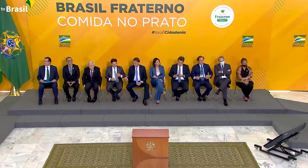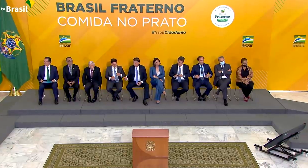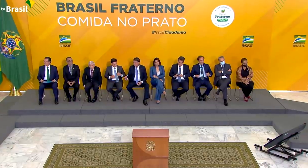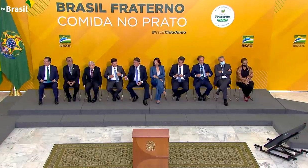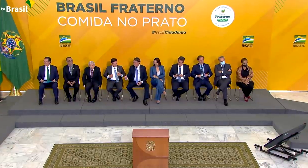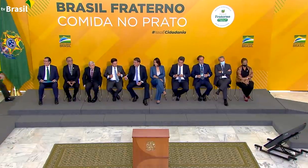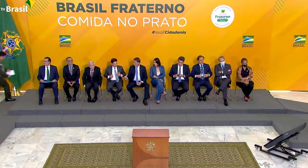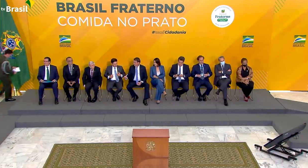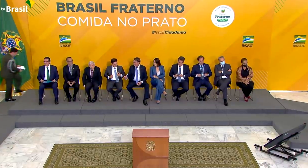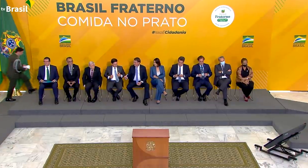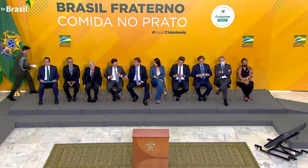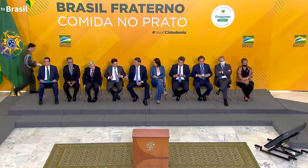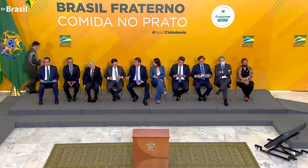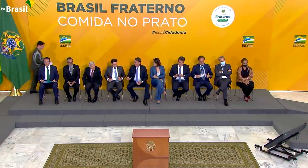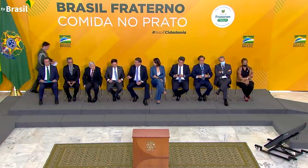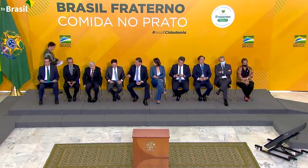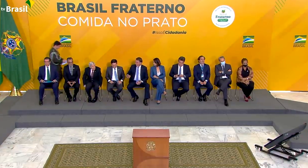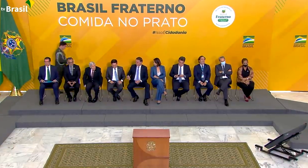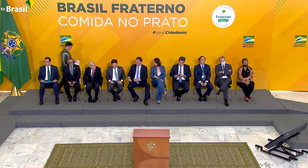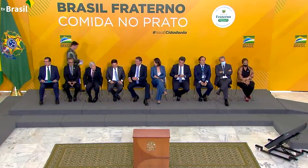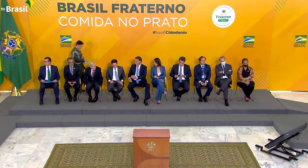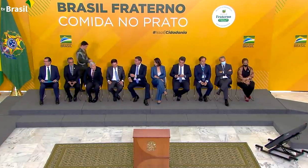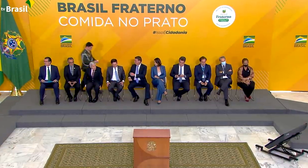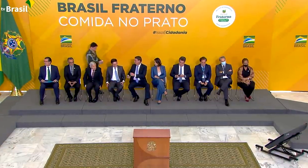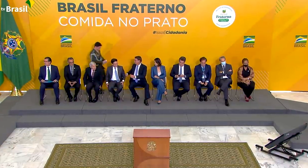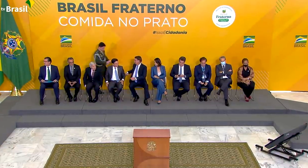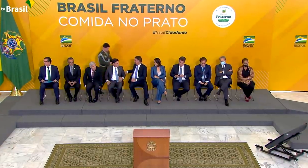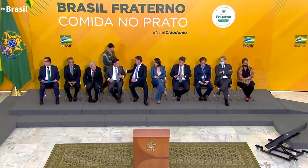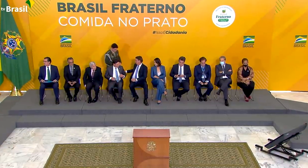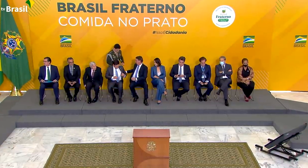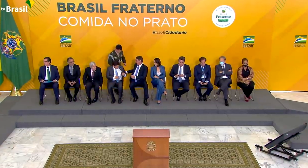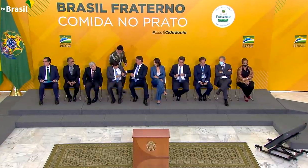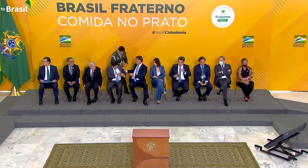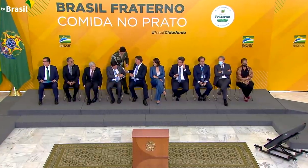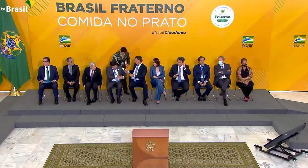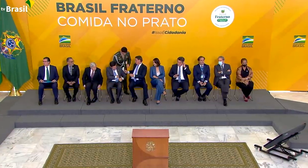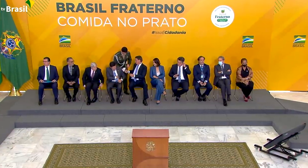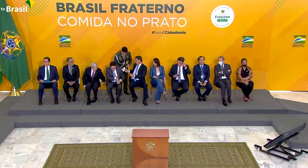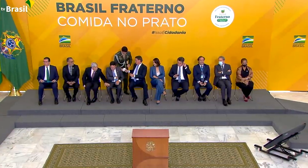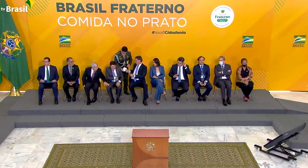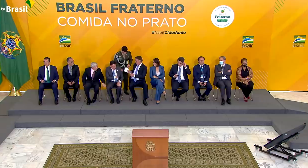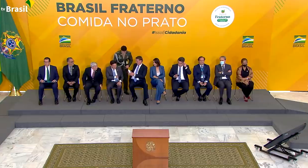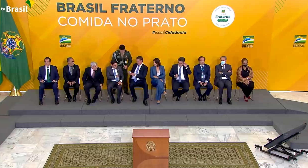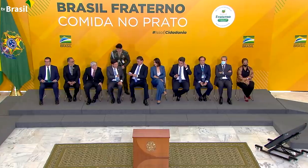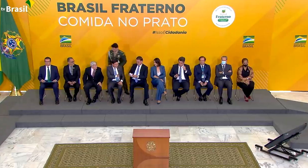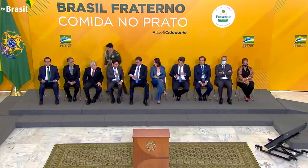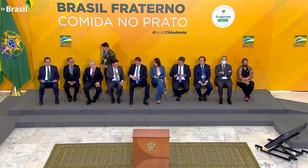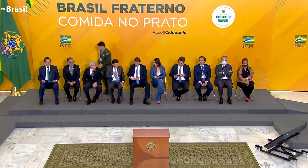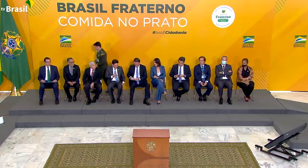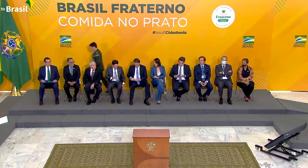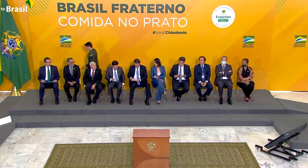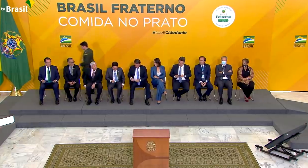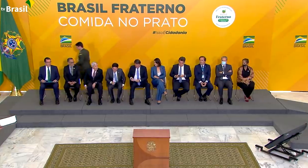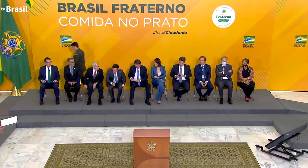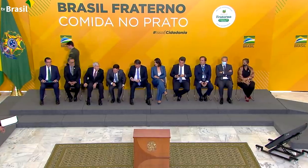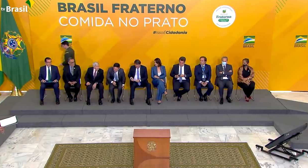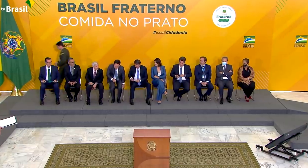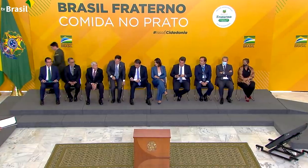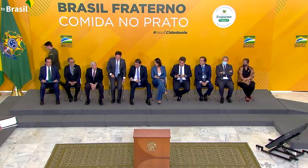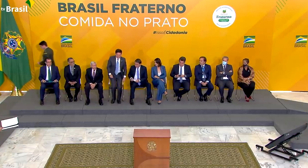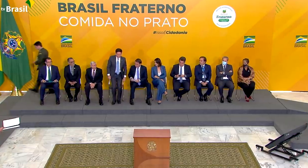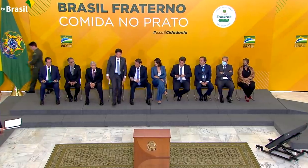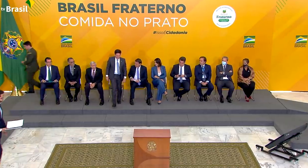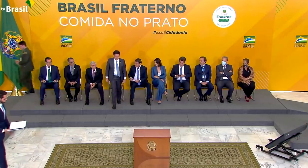Neste momento, convidamos o ministro da Cidadania, João Roma, a assinar as seguintes portarias.